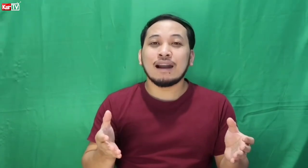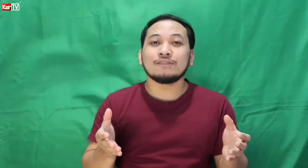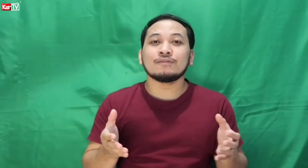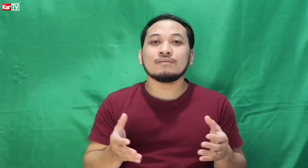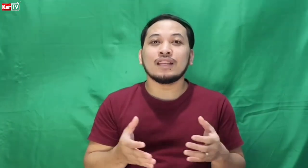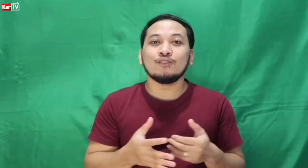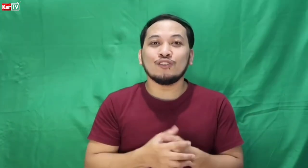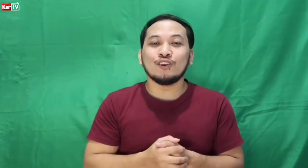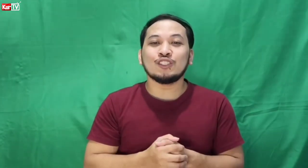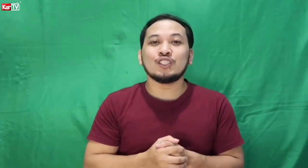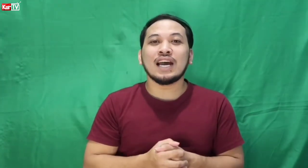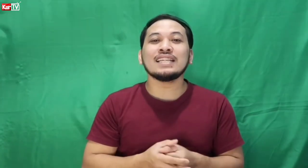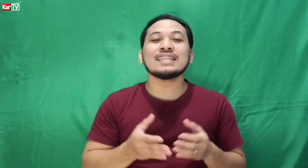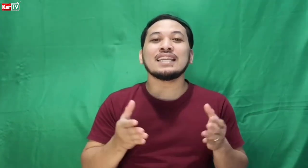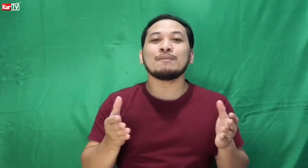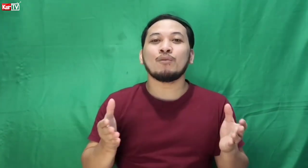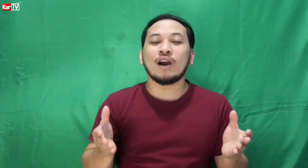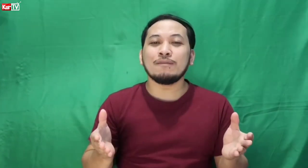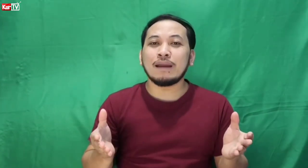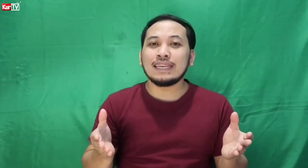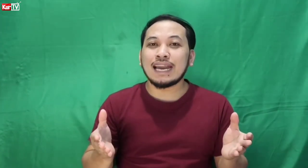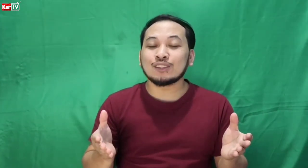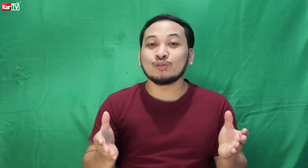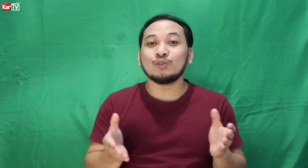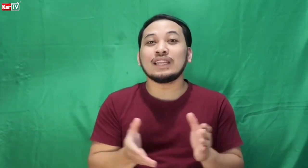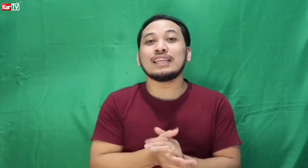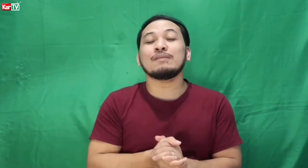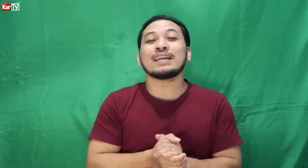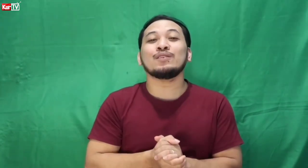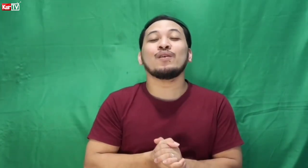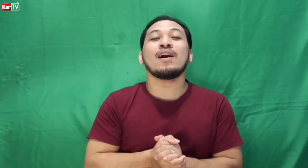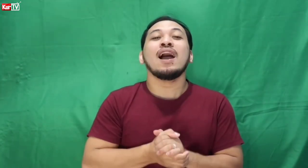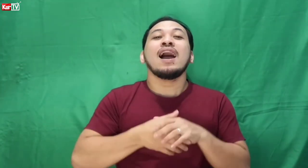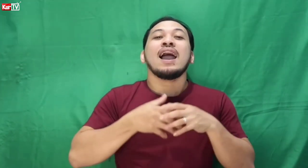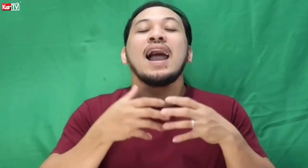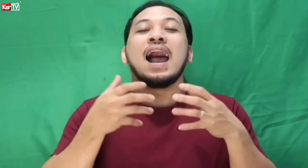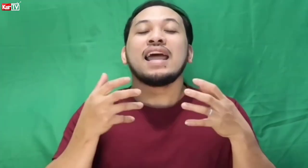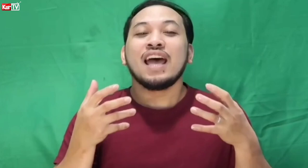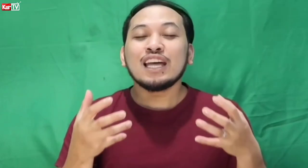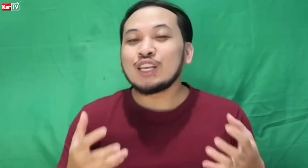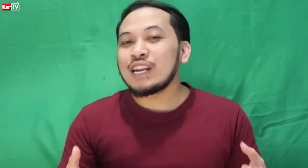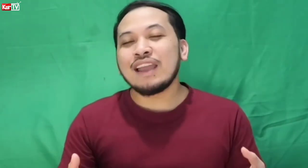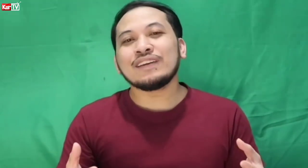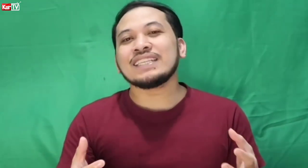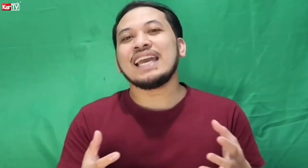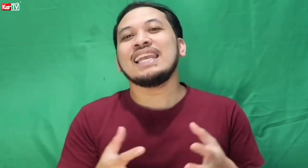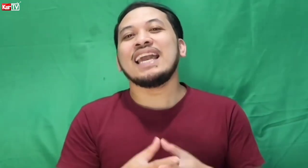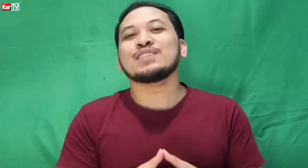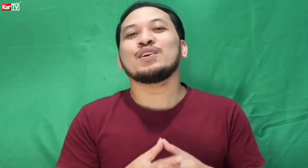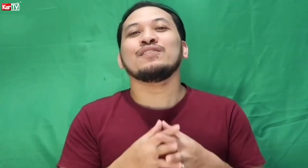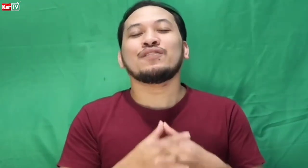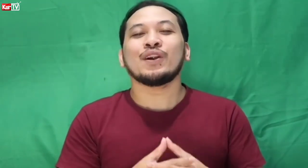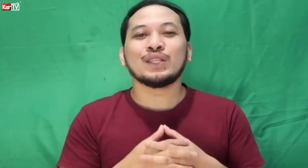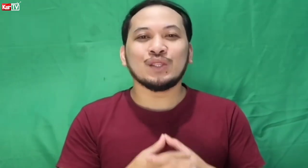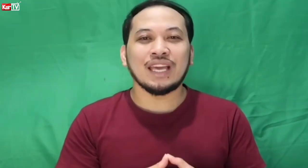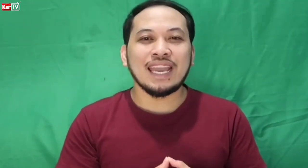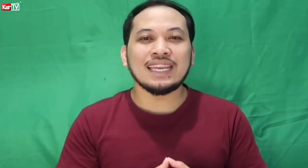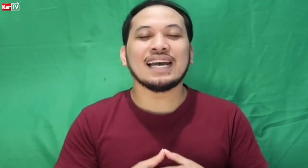mga nanonood dyan, sana po ay may natuturan naman kayong another FSL lesson for today na